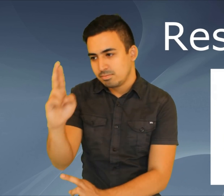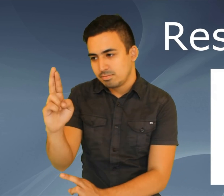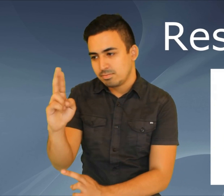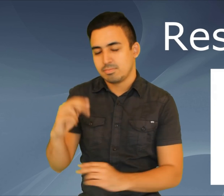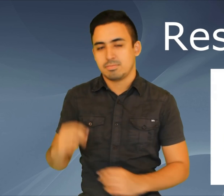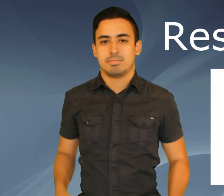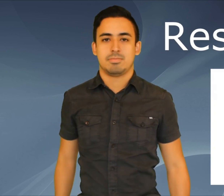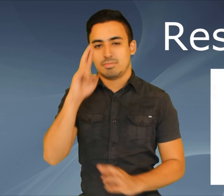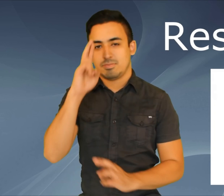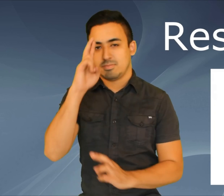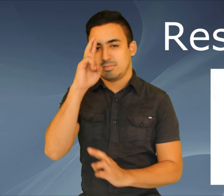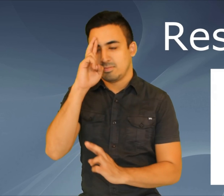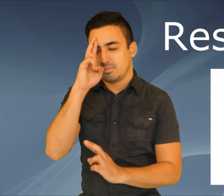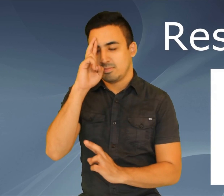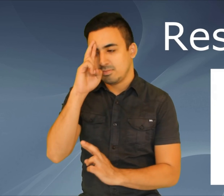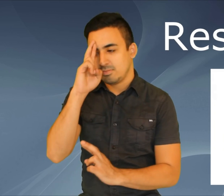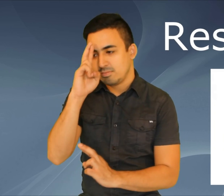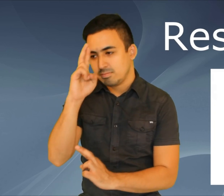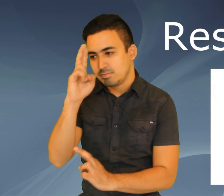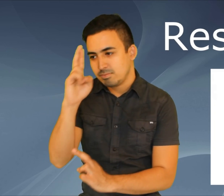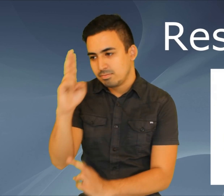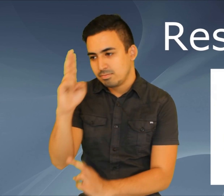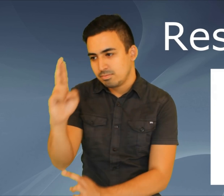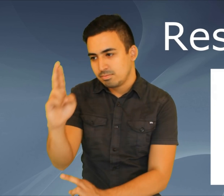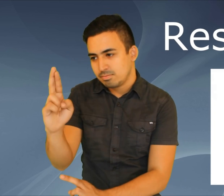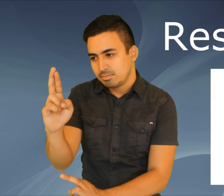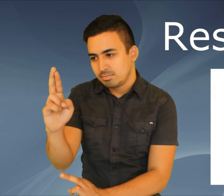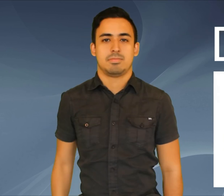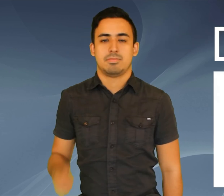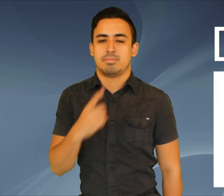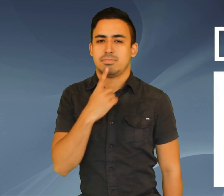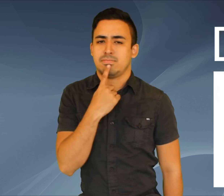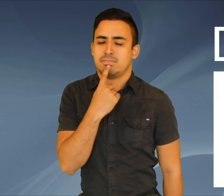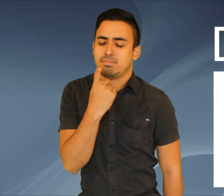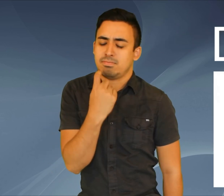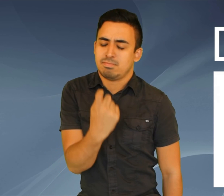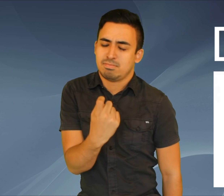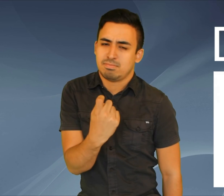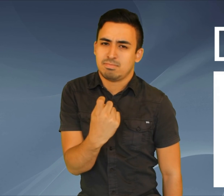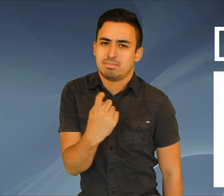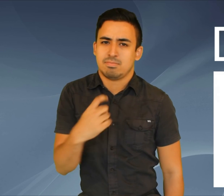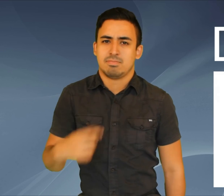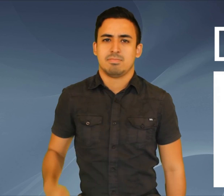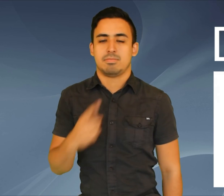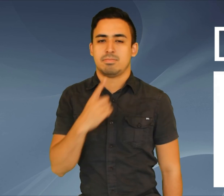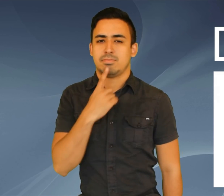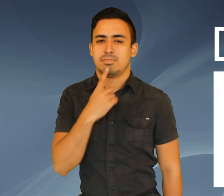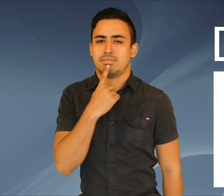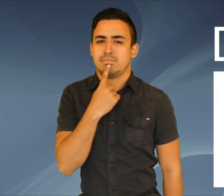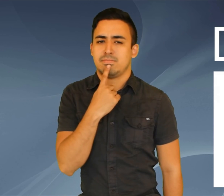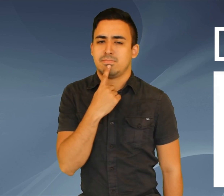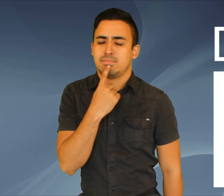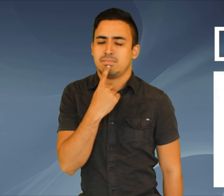Respetar, respetar Respetar Decir, decir